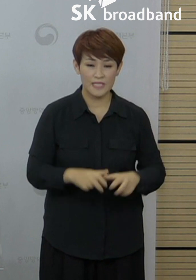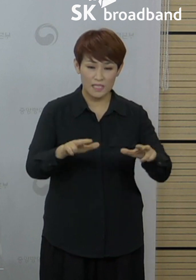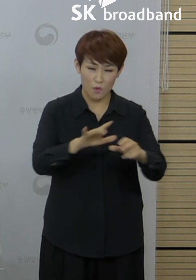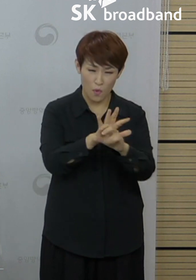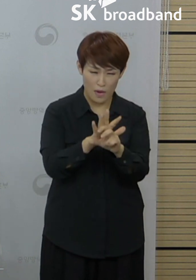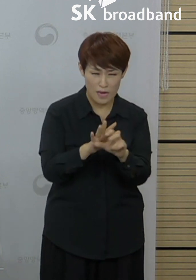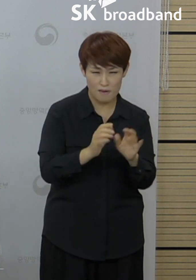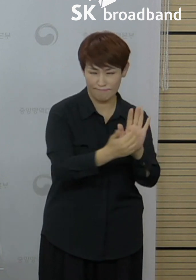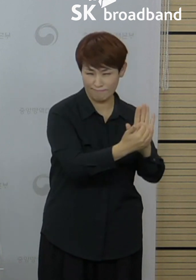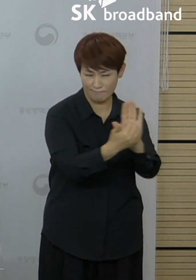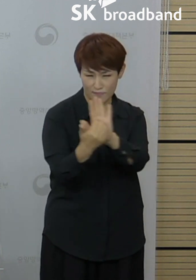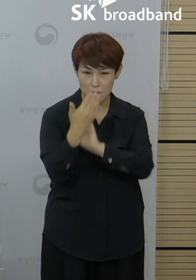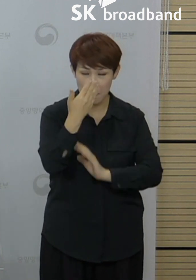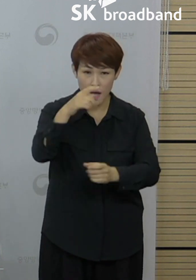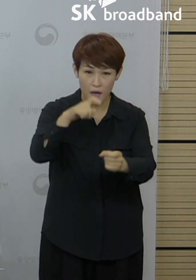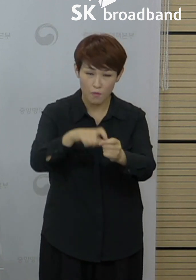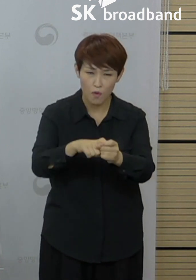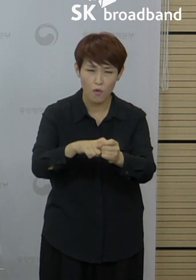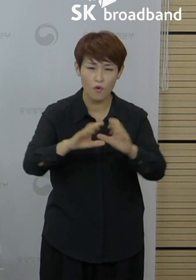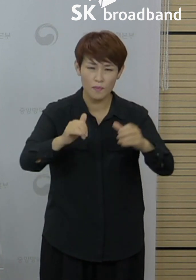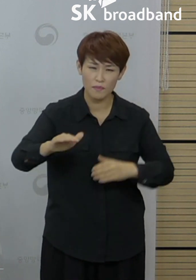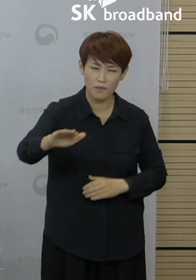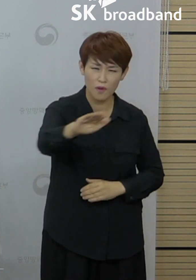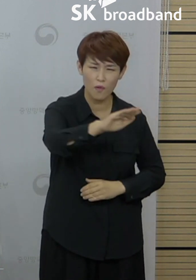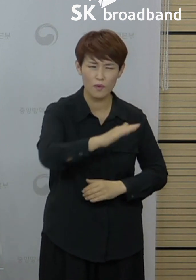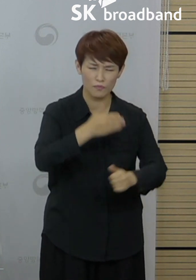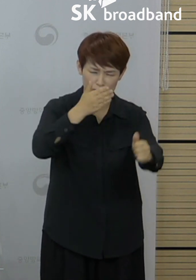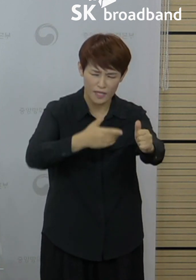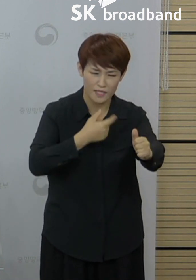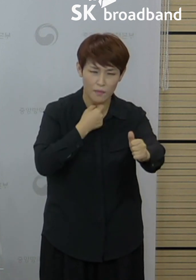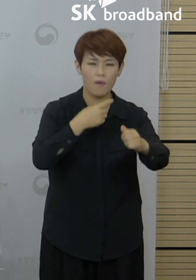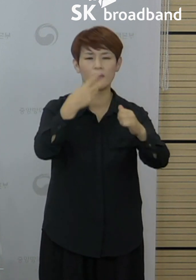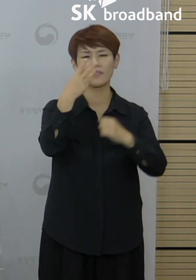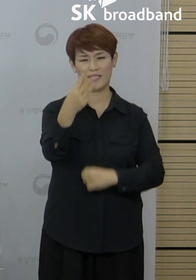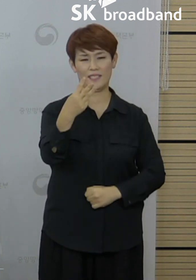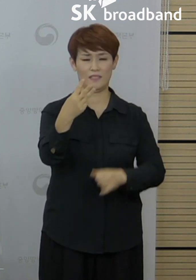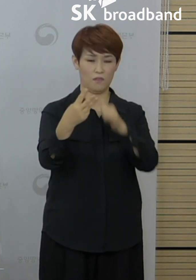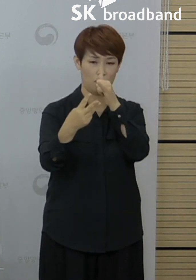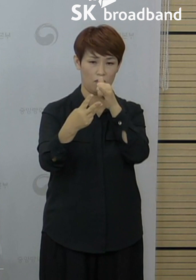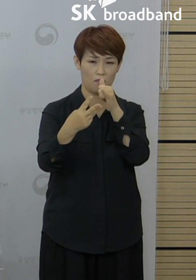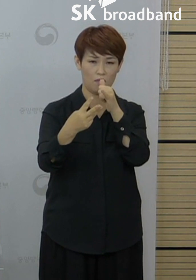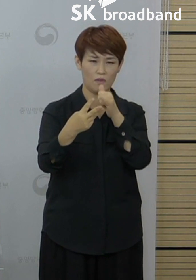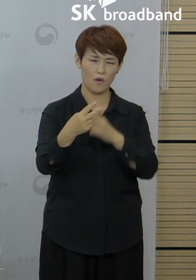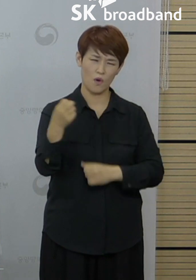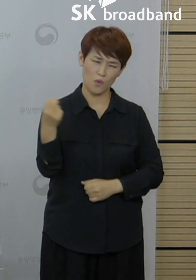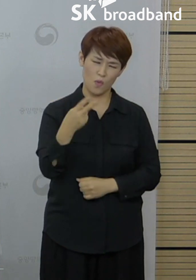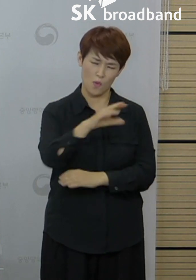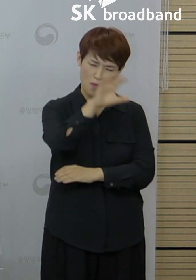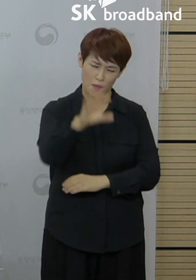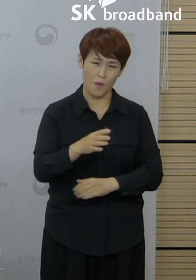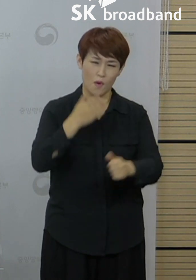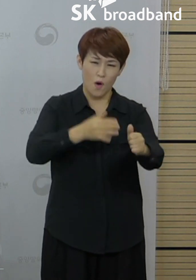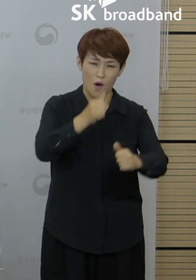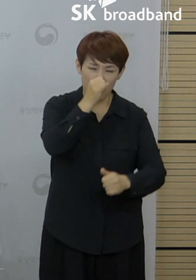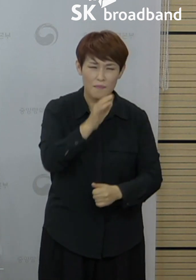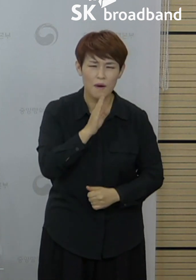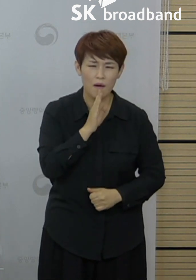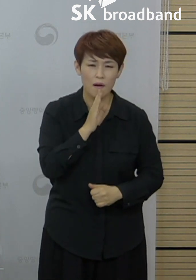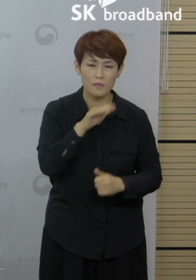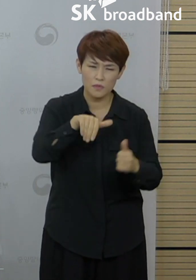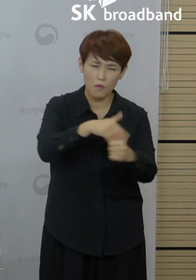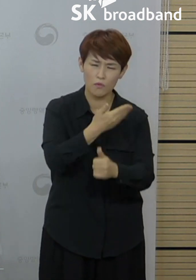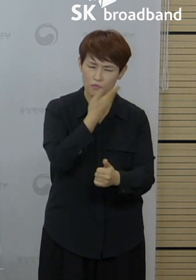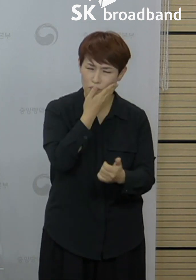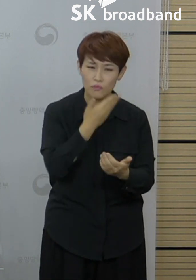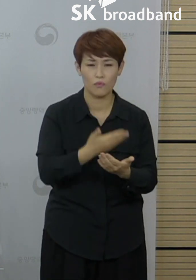조기 억제하기 위해 국민들께 반복해서 세 가지를 당부드립니다. 반복에 반복을 할 만큼 상황이 위중하고